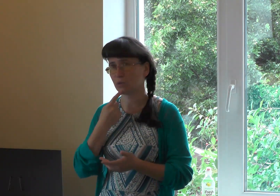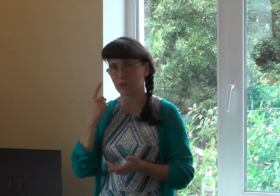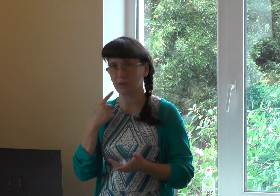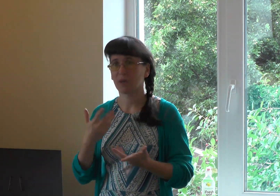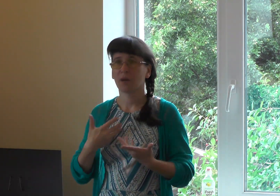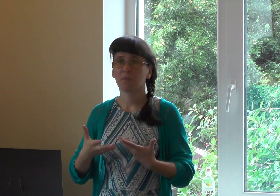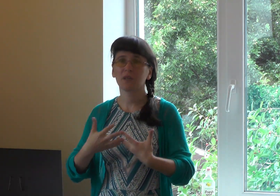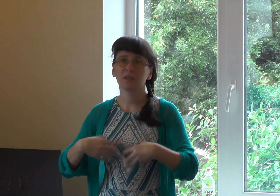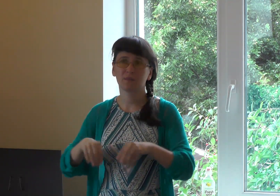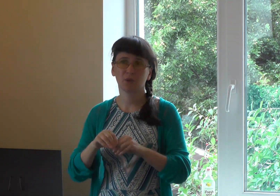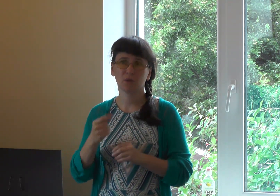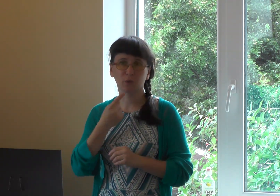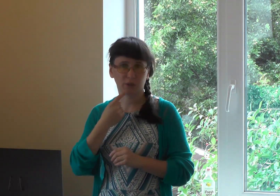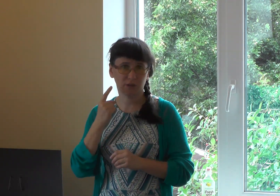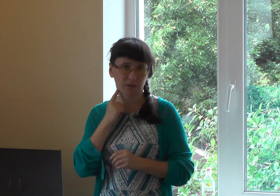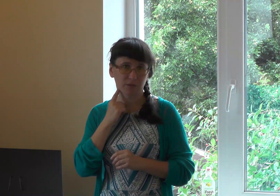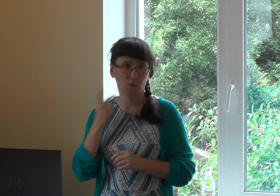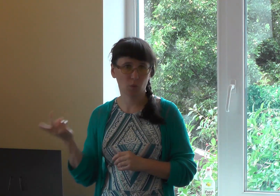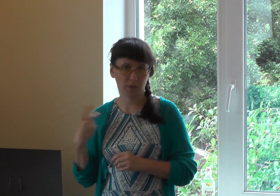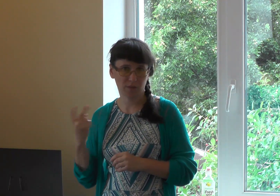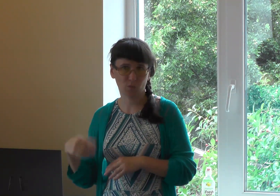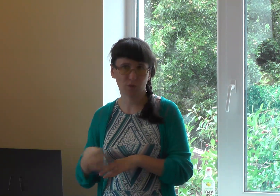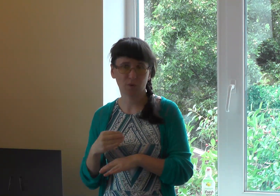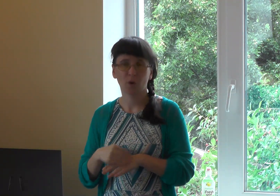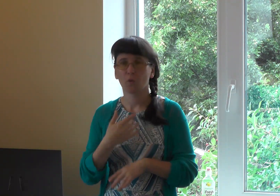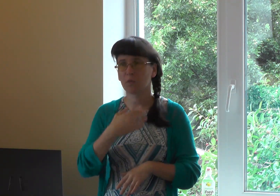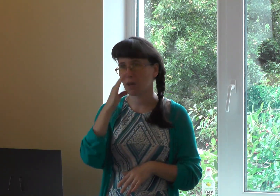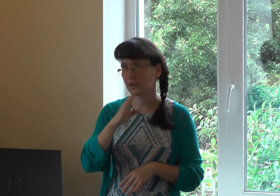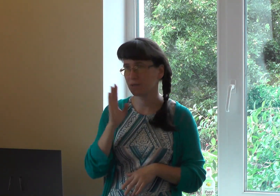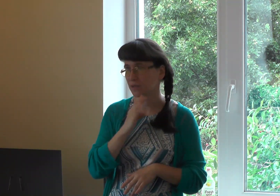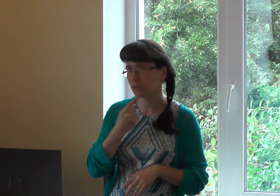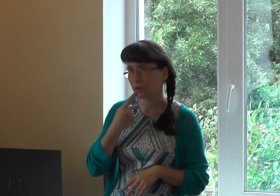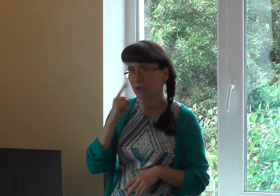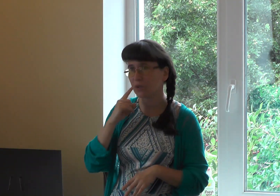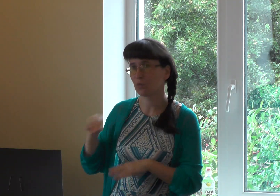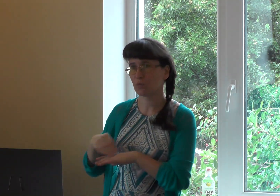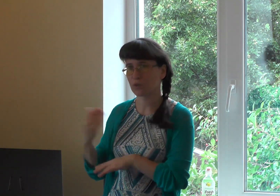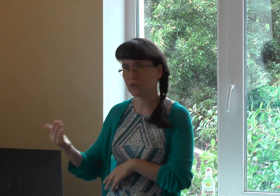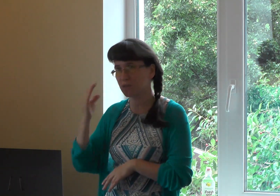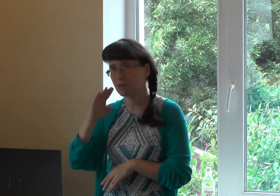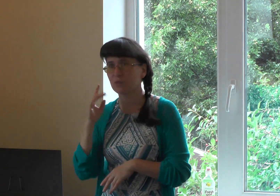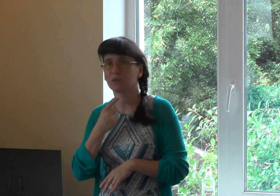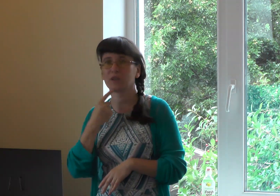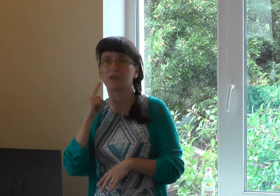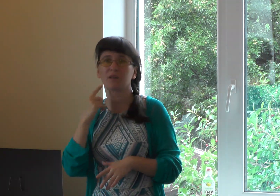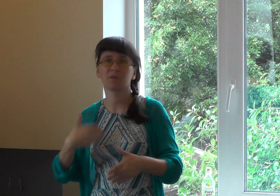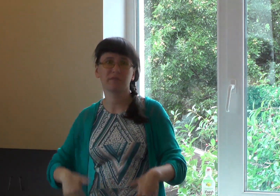и глухим. Мы из семьи глухих, оба с мужем. У меня родители глухие, у мужа родители глухие, мы